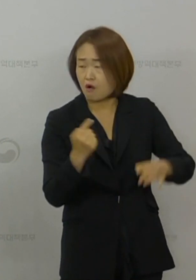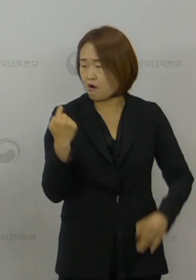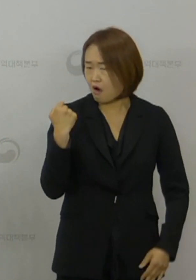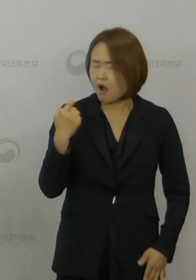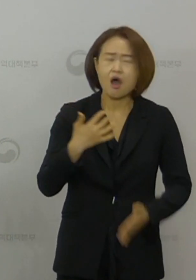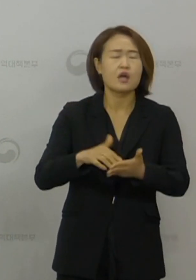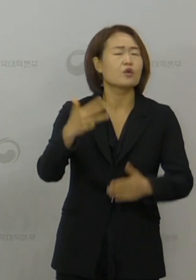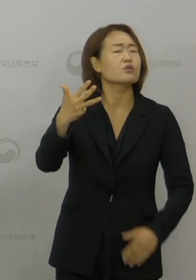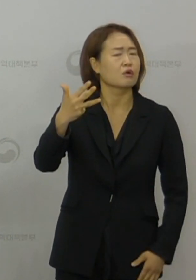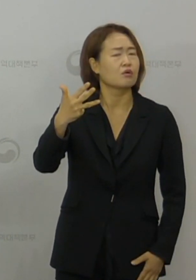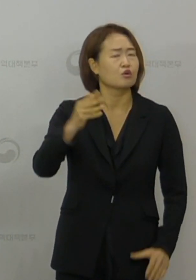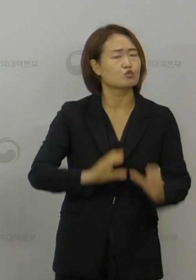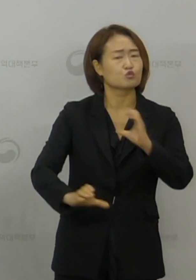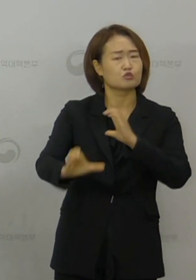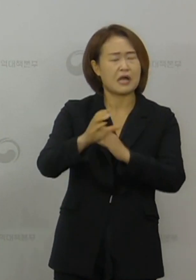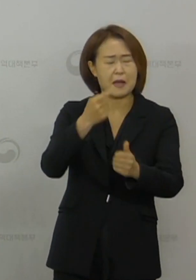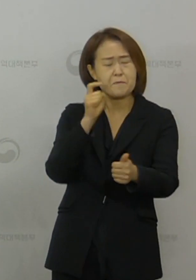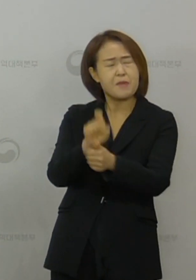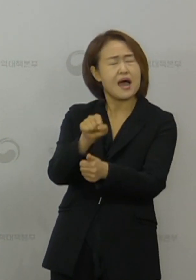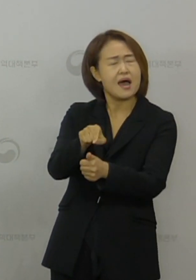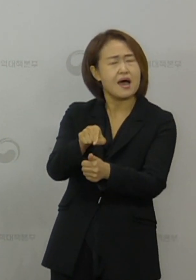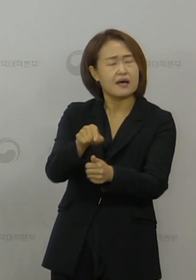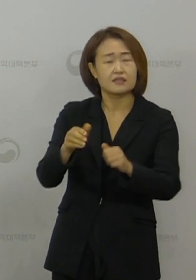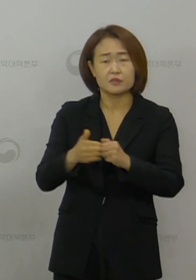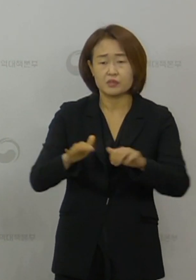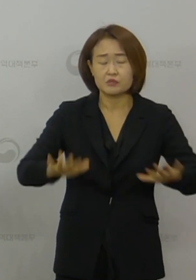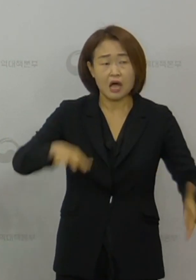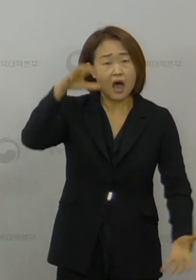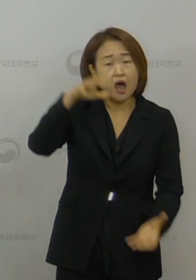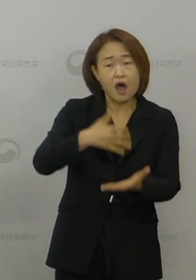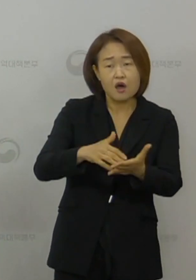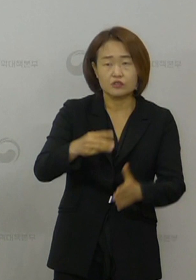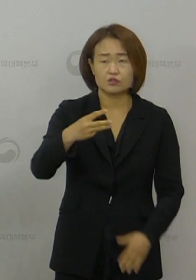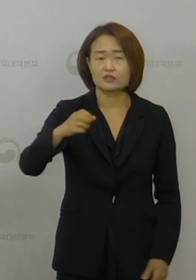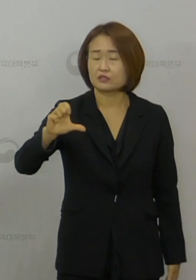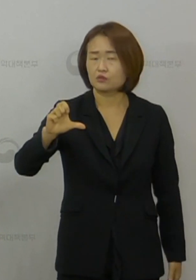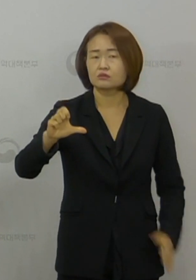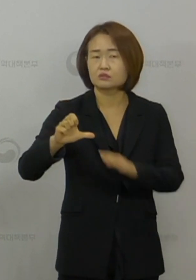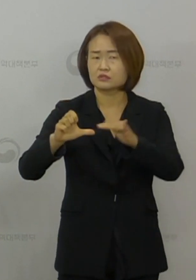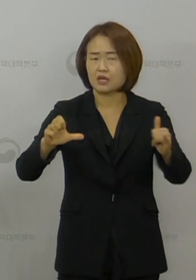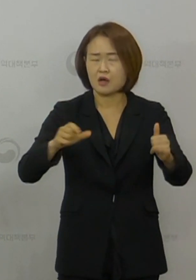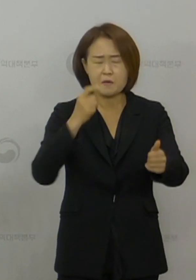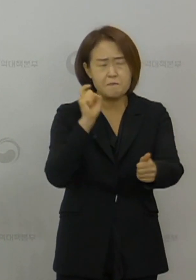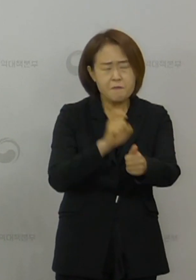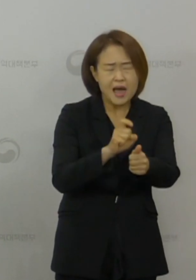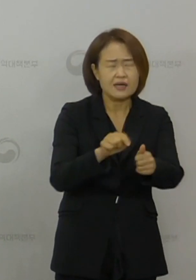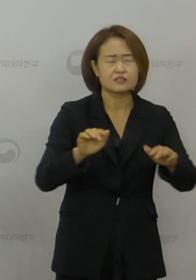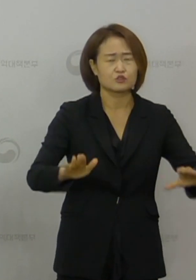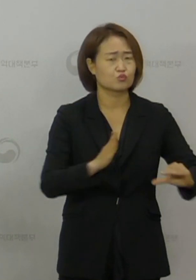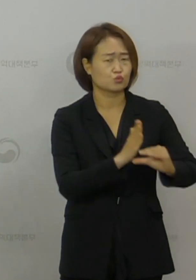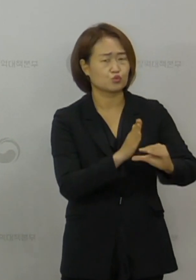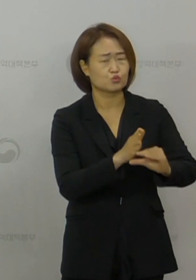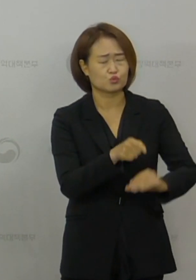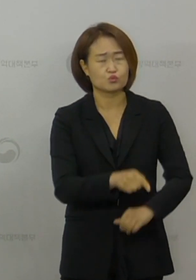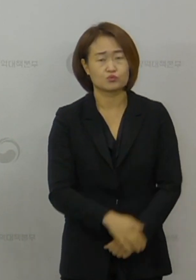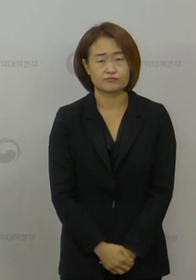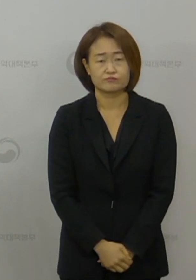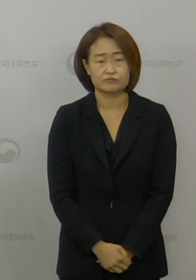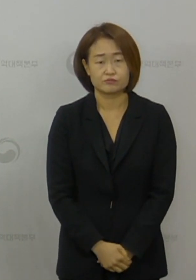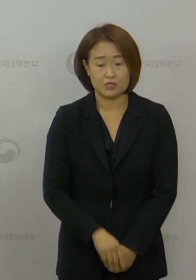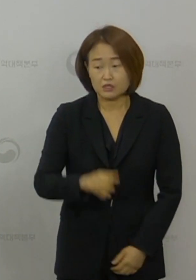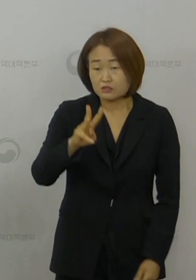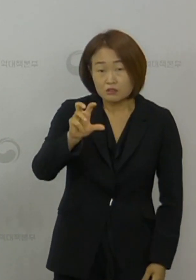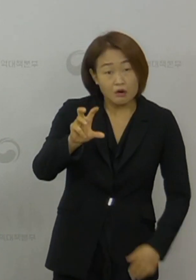8명이 추가로 확진되어서 현재까지 총 35명의 확진자가 확인되었습니다. 그